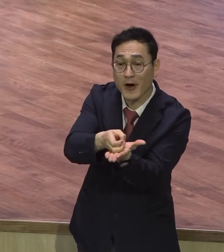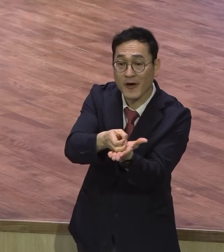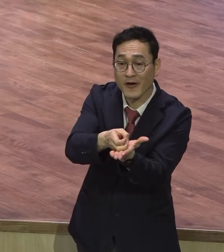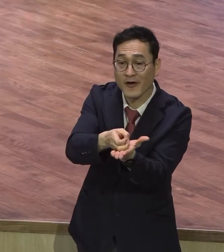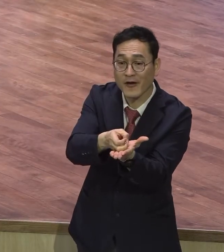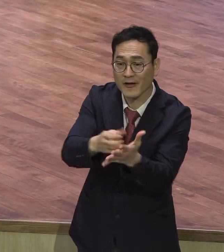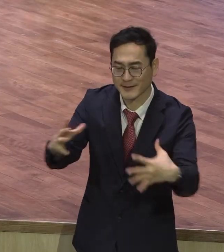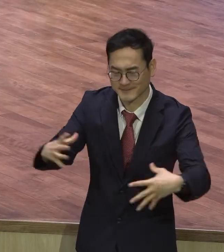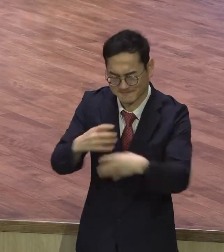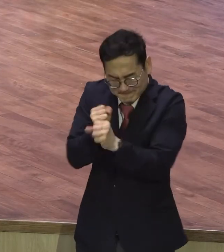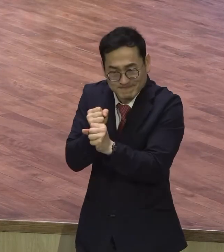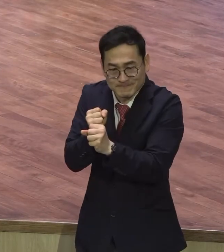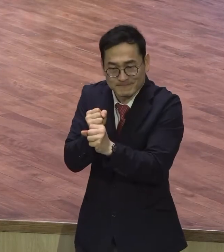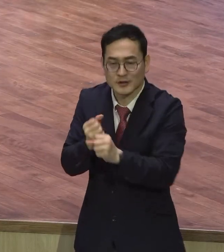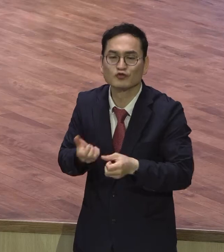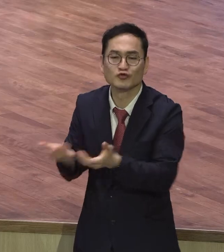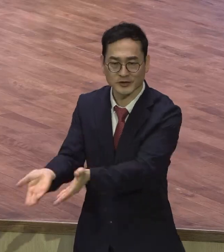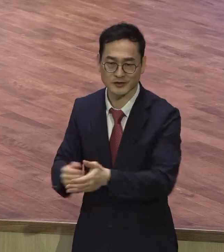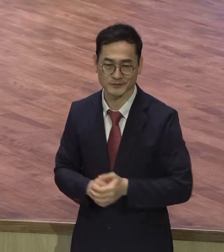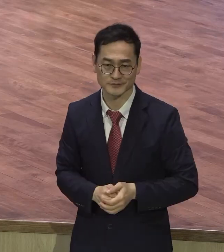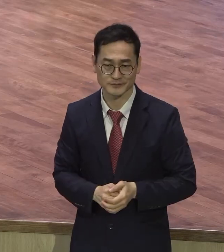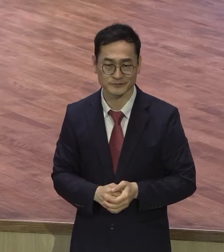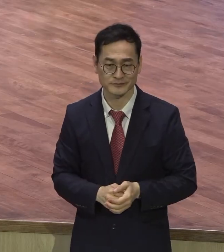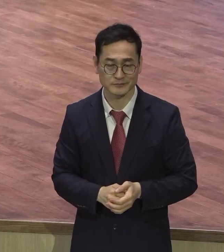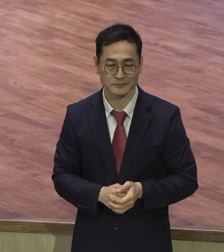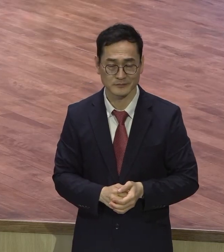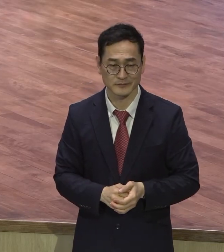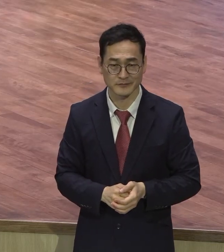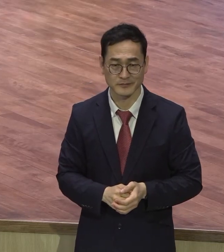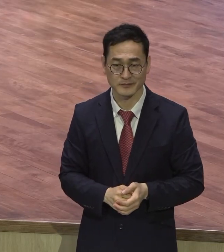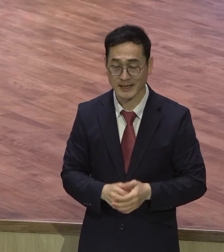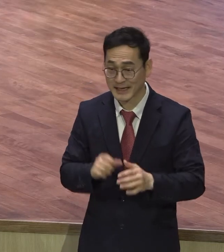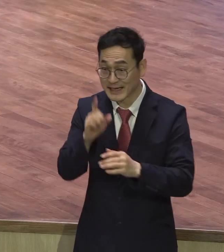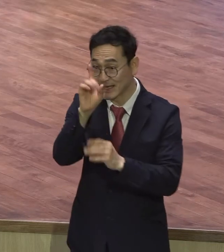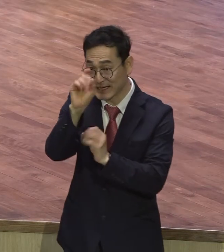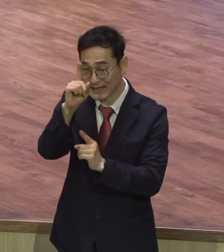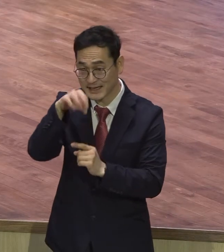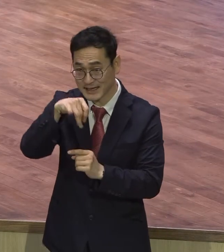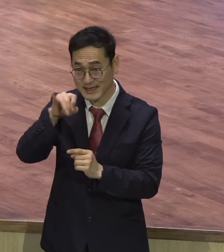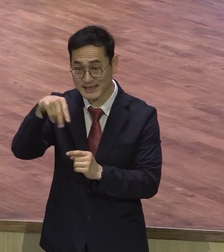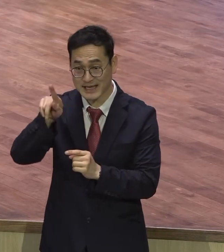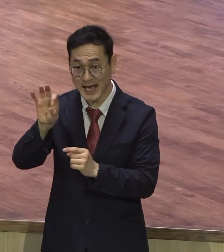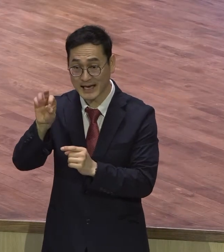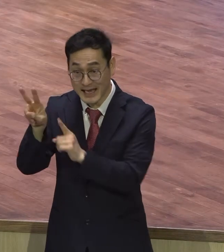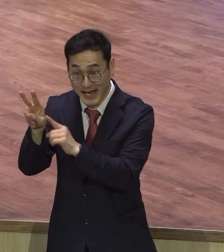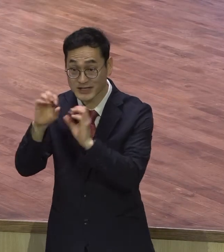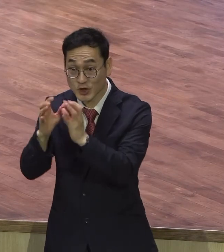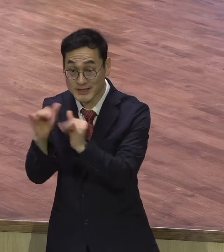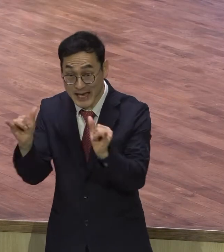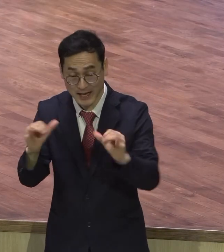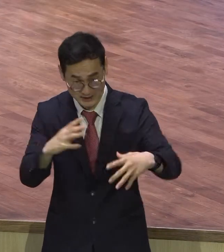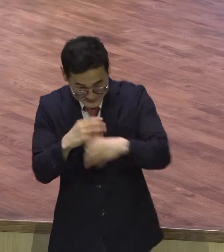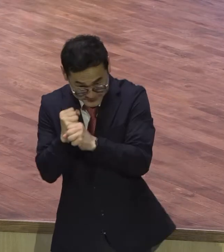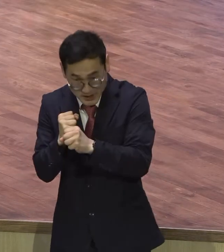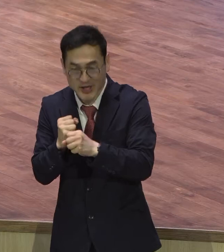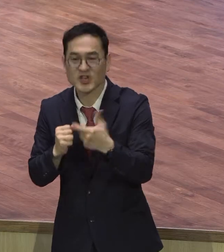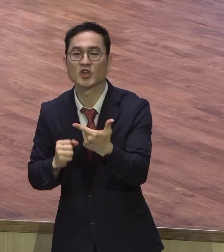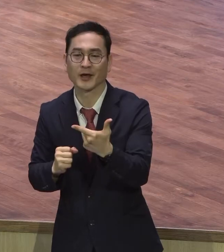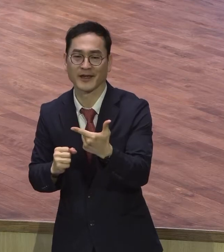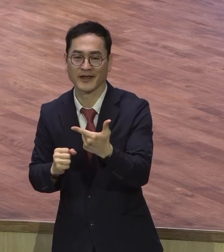10개의 명. 이사야 선지자는 그것을 6개의 교훈으로 그렇게 요약했습니다. 또 미가 선지자는